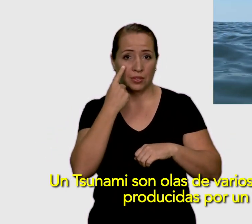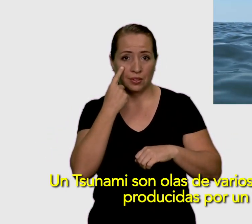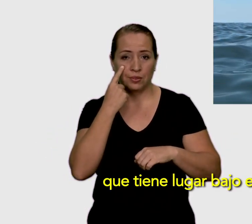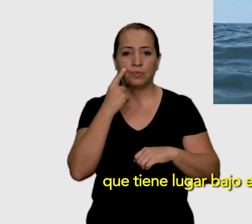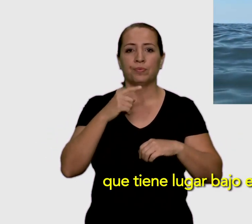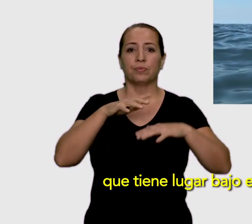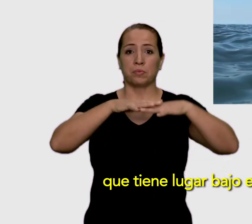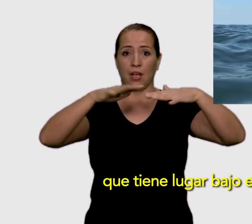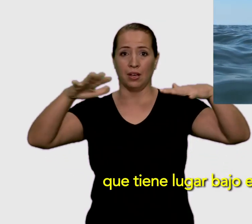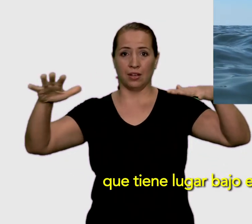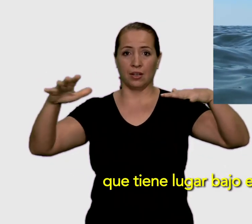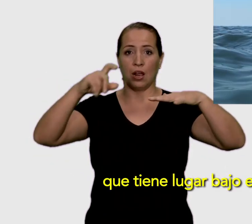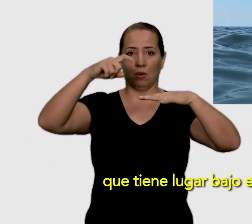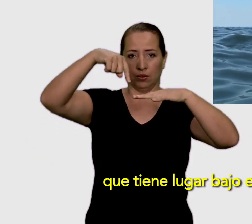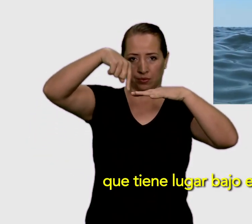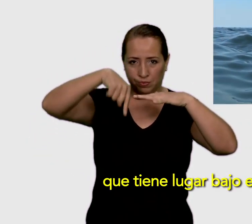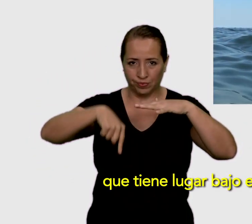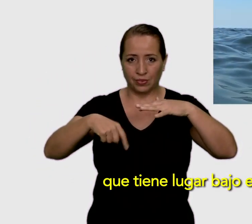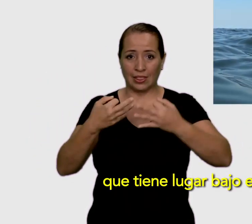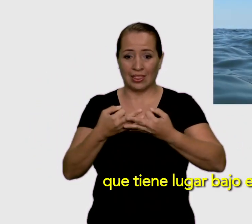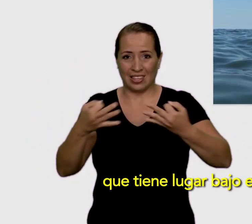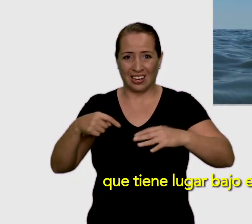que tiene lugar bajo el océano.